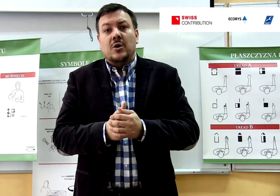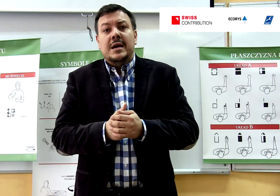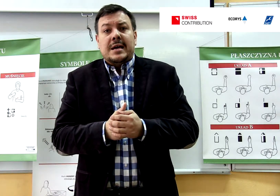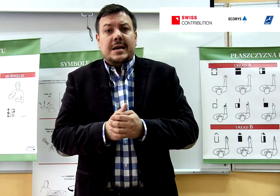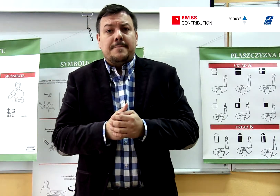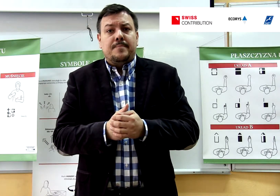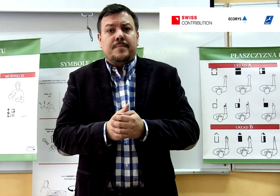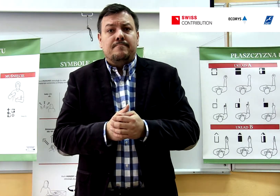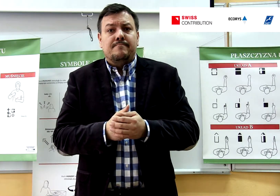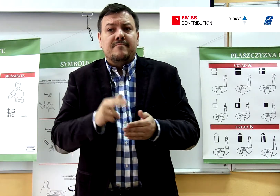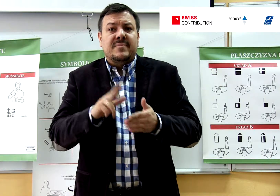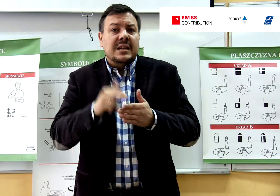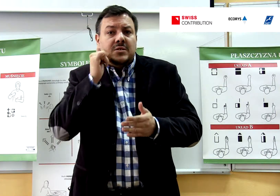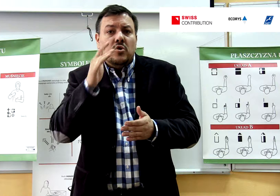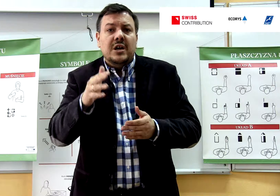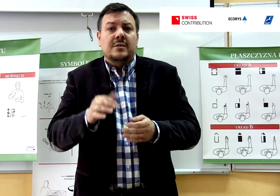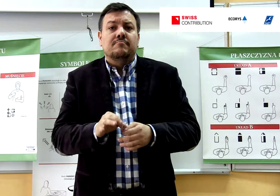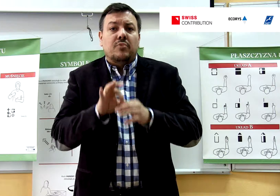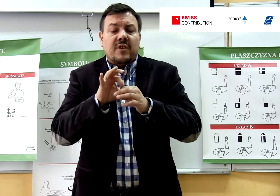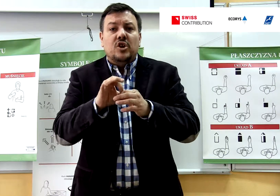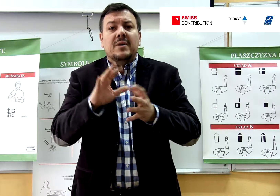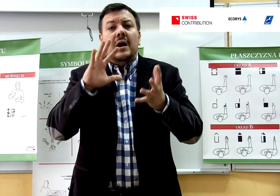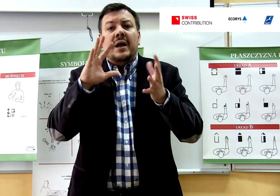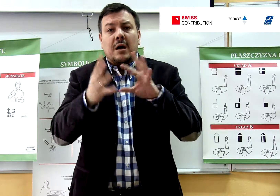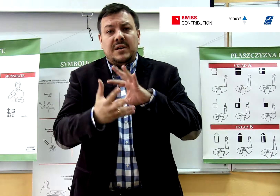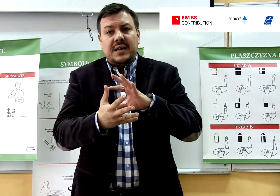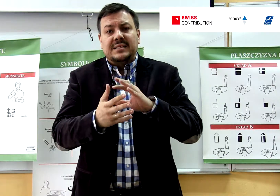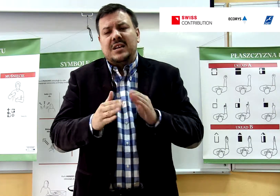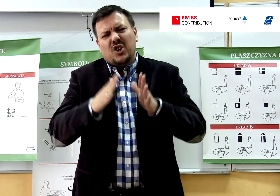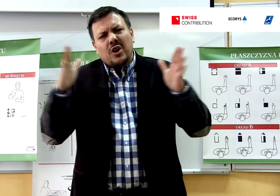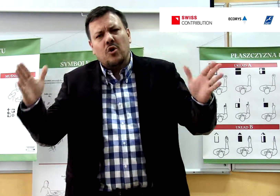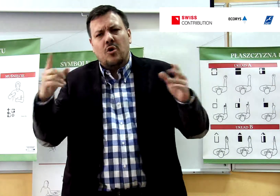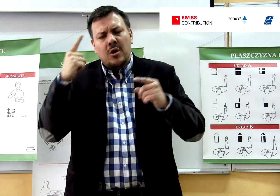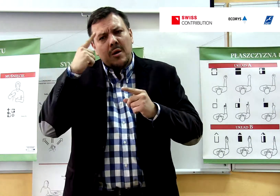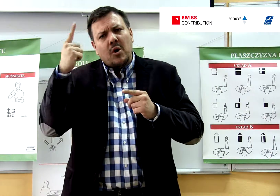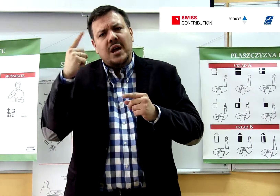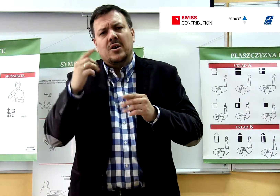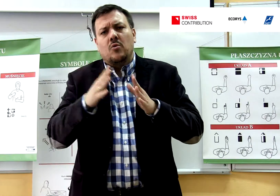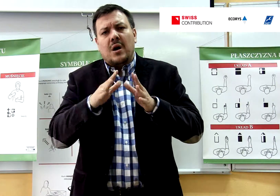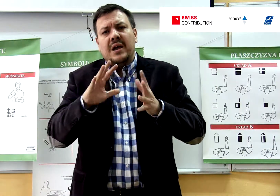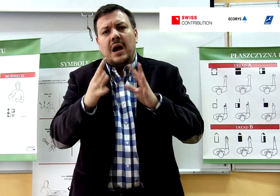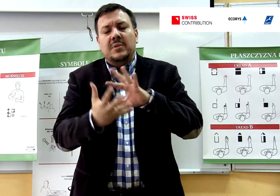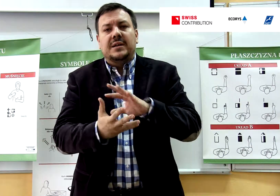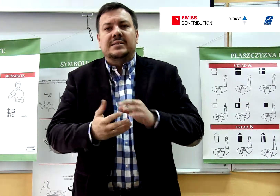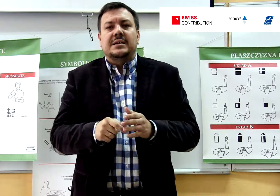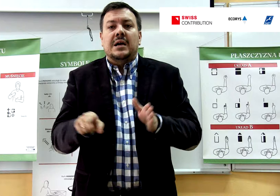Na co dzień prowadzimy rehabilitację, szeroko pojętą rehabilitację